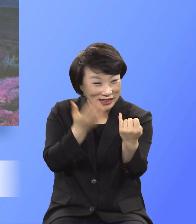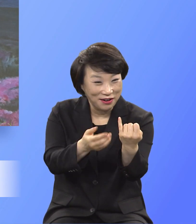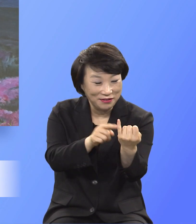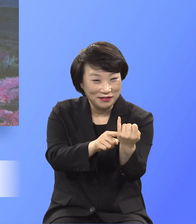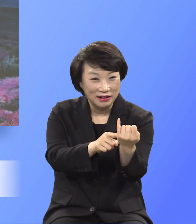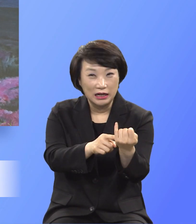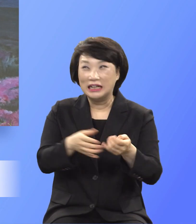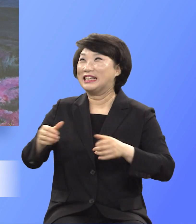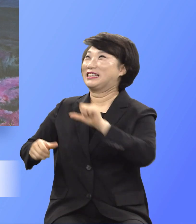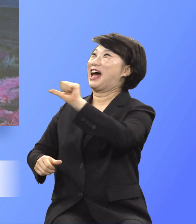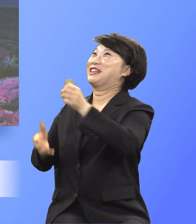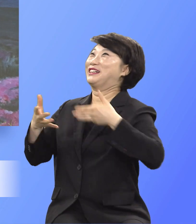낳지 않다.